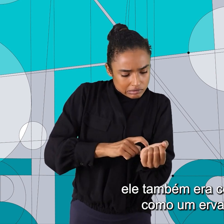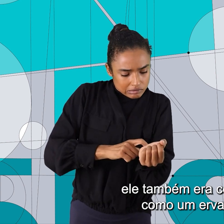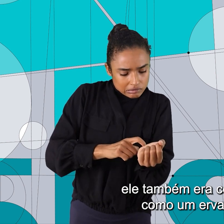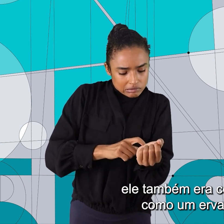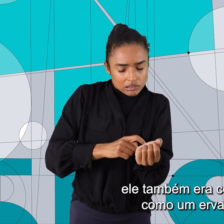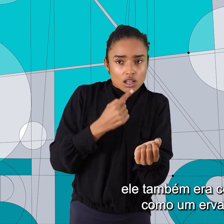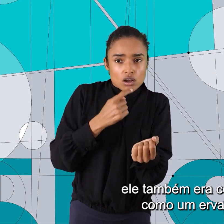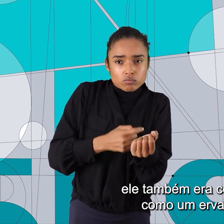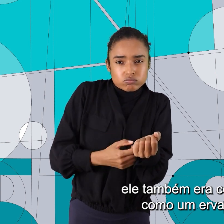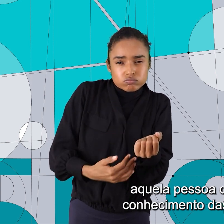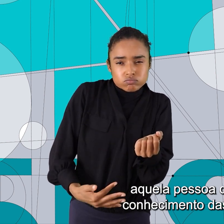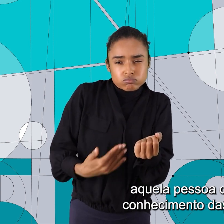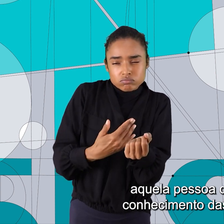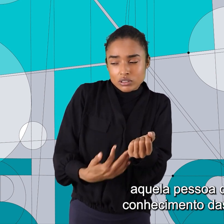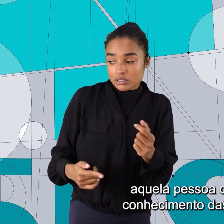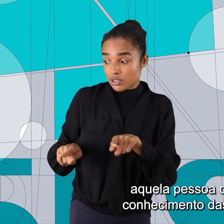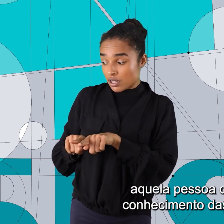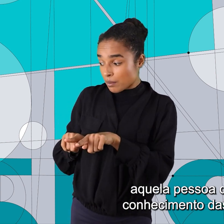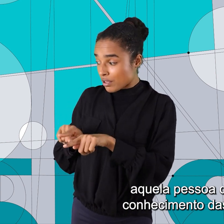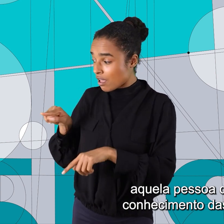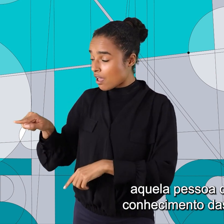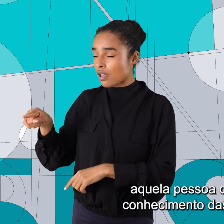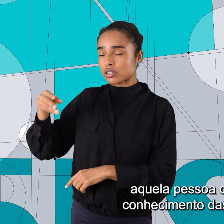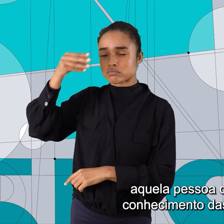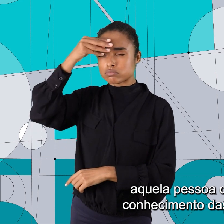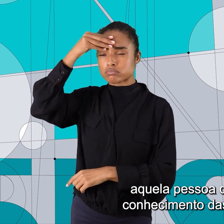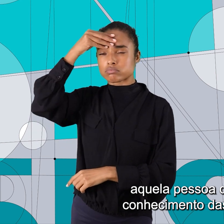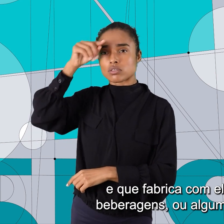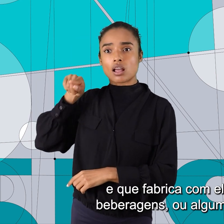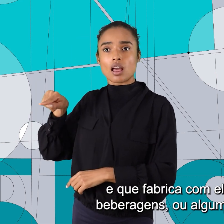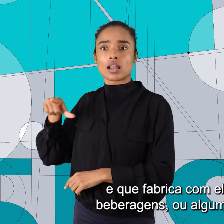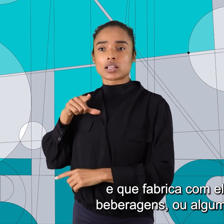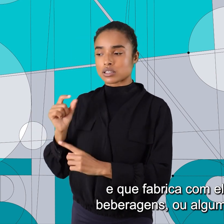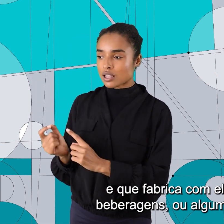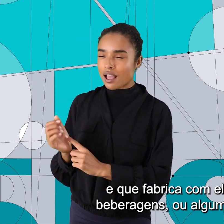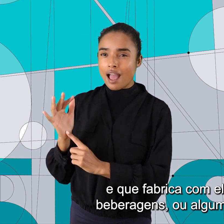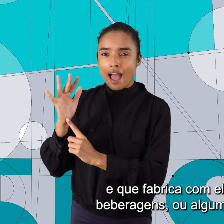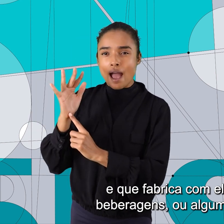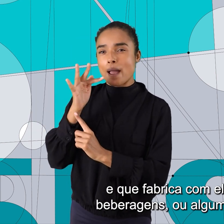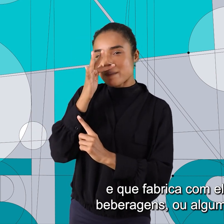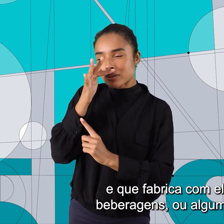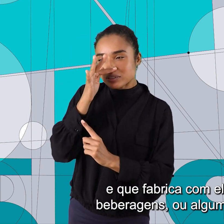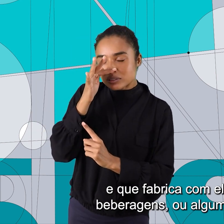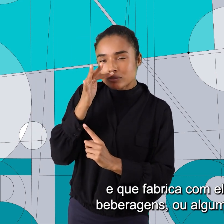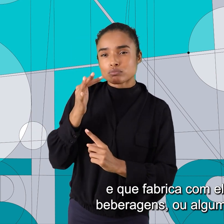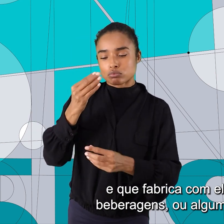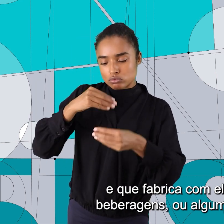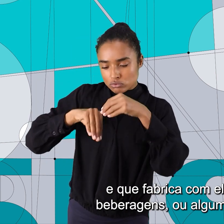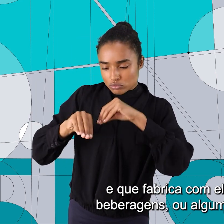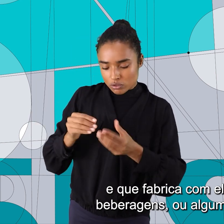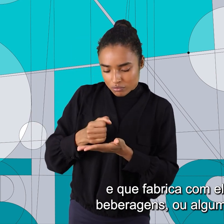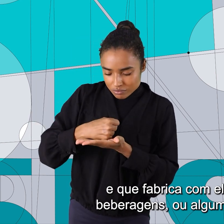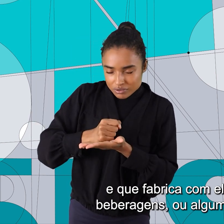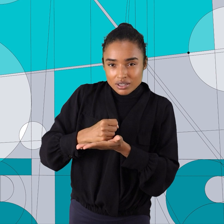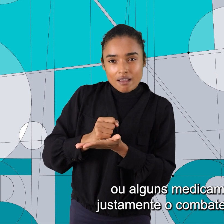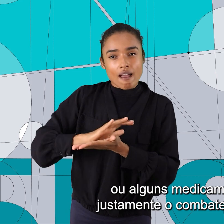conhecido como um urbanista. Aquela pessoa que tem conhecimento das plantas e que fabrica com elas algumas beberagens ou